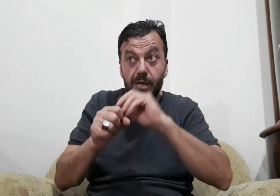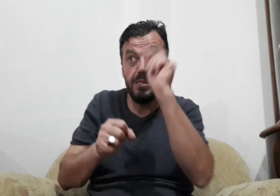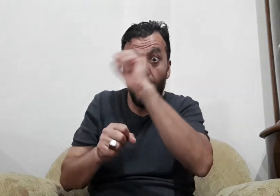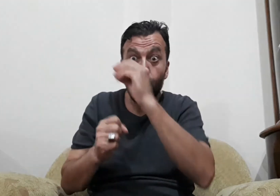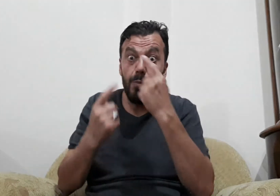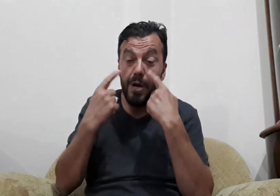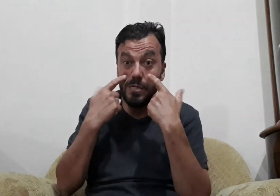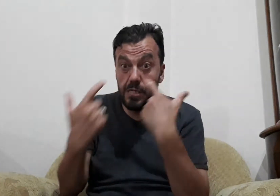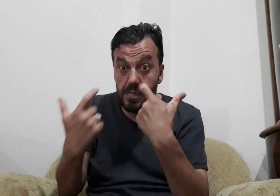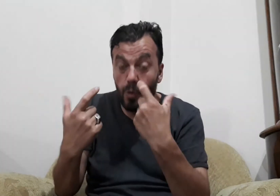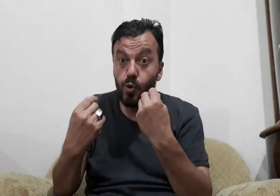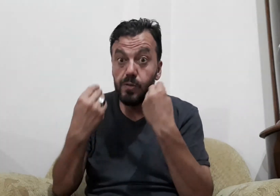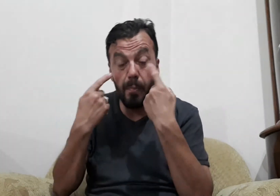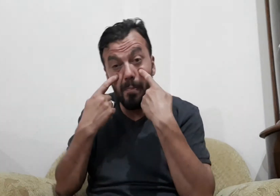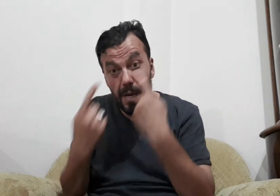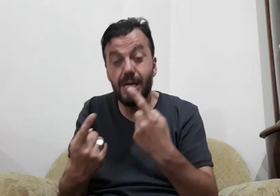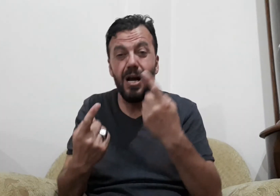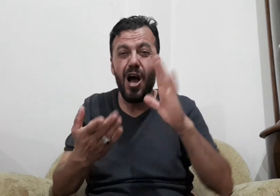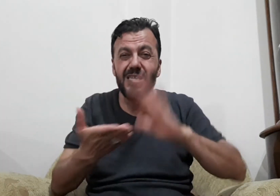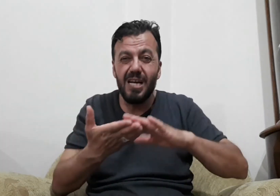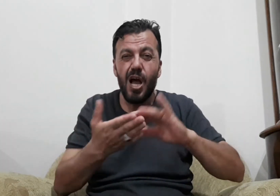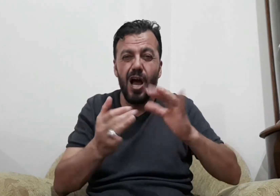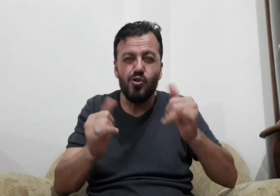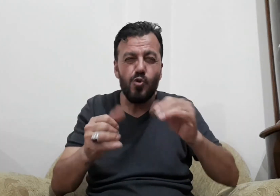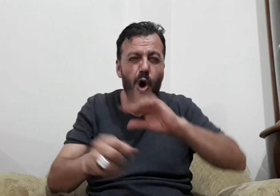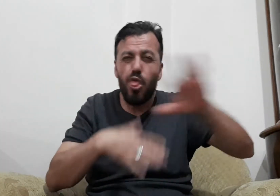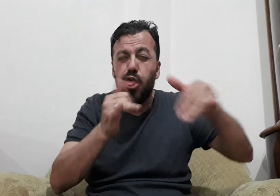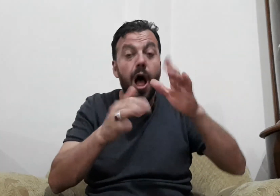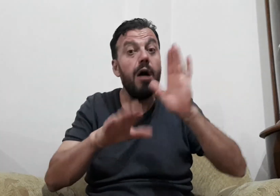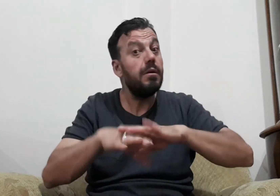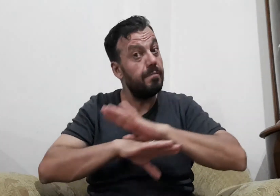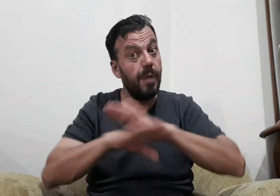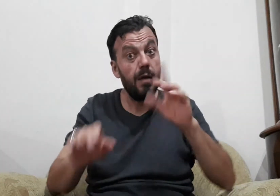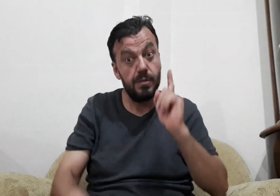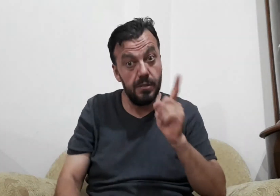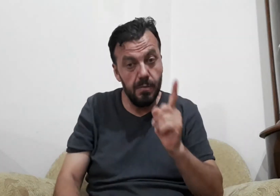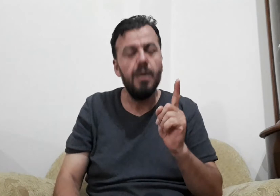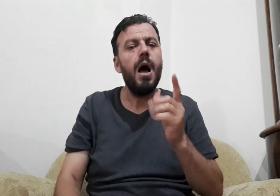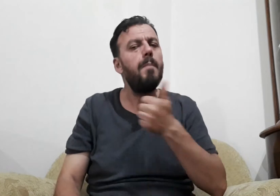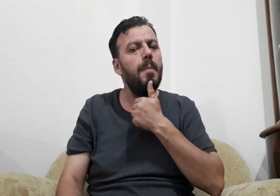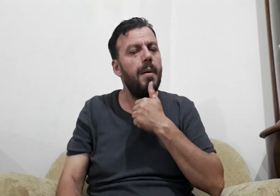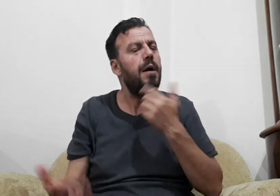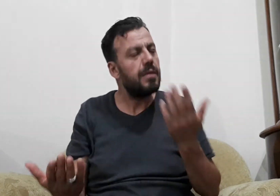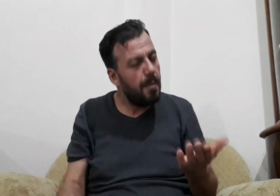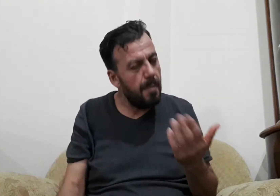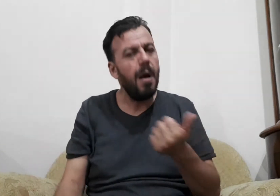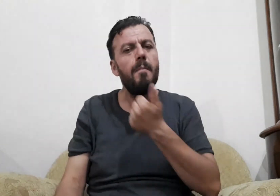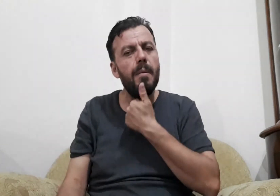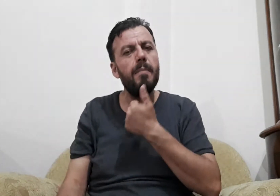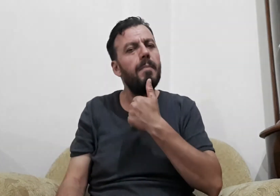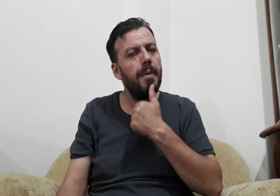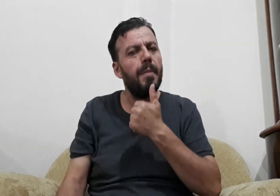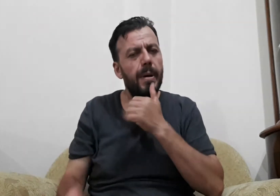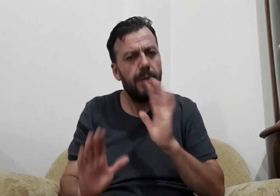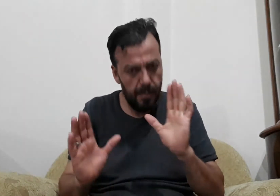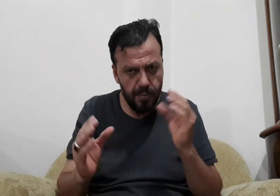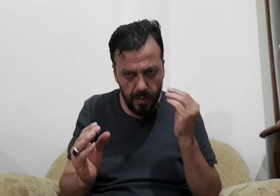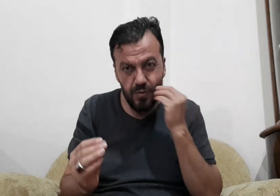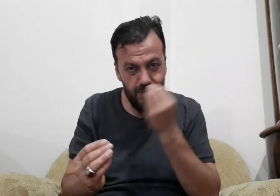işte sınıfa girmeden önce babası diyor ki hiç arkadaşlarına bakma öğretmenini dinle sadece öğretmenin ne